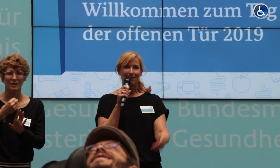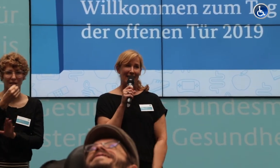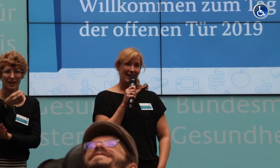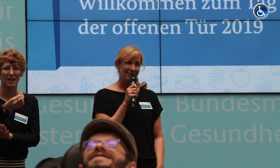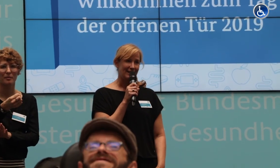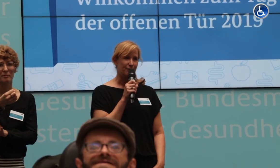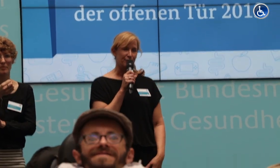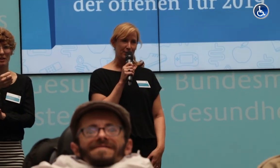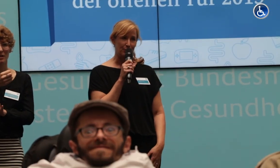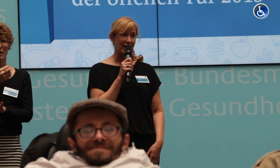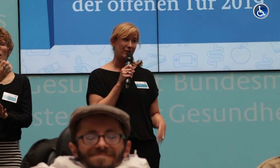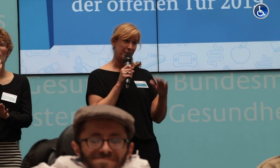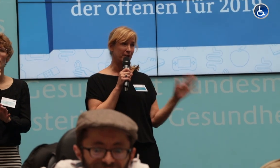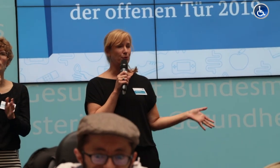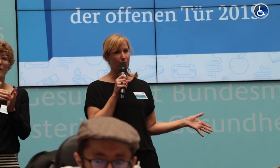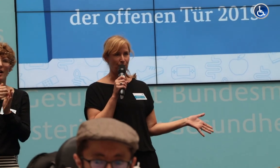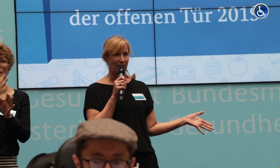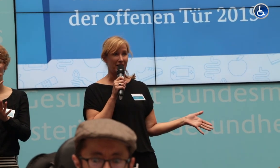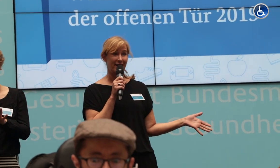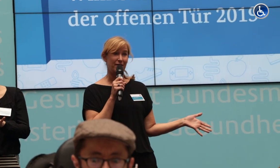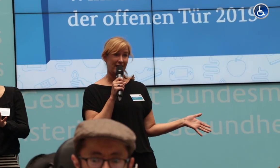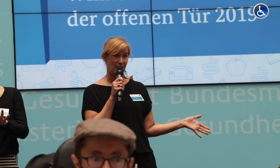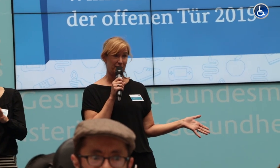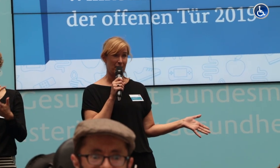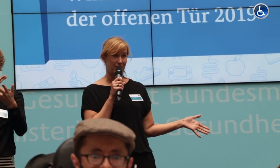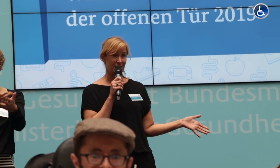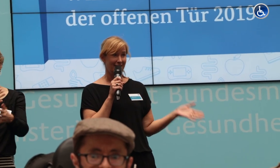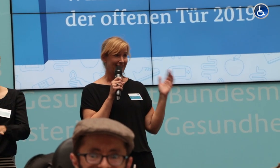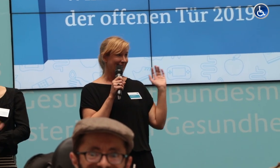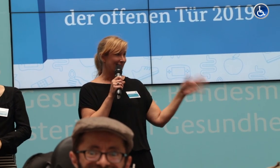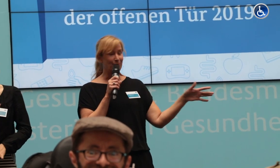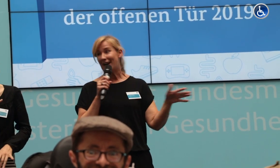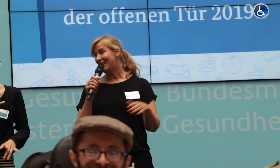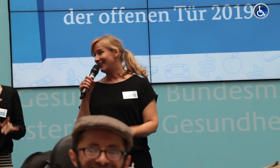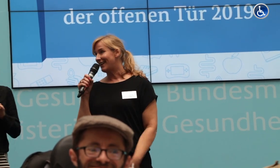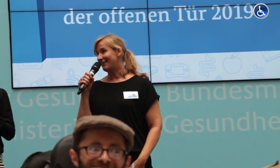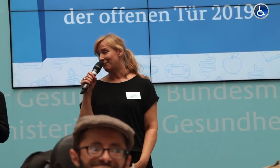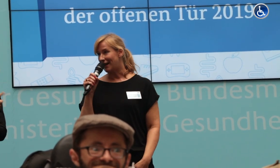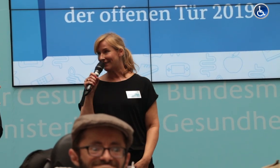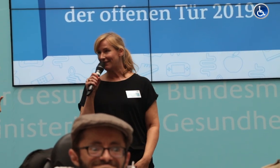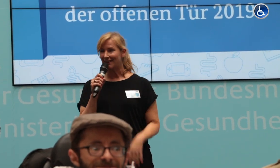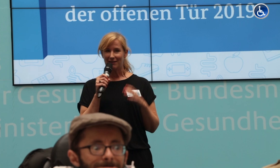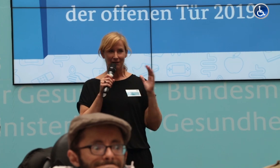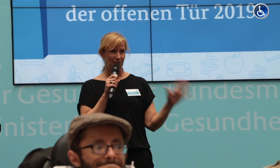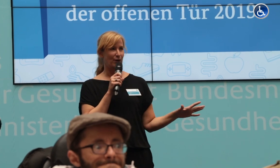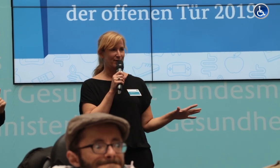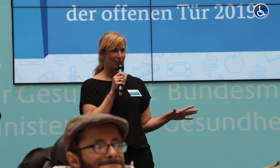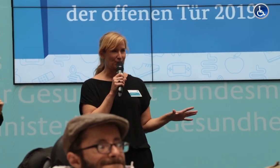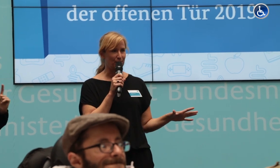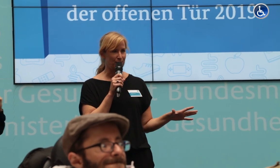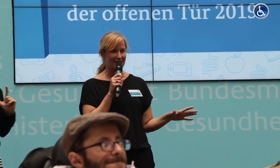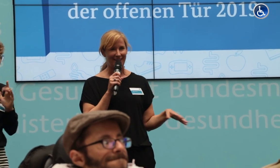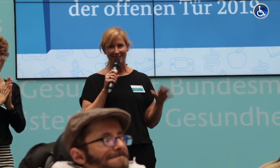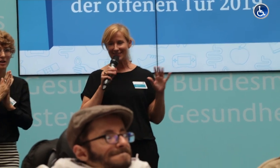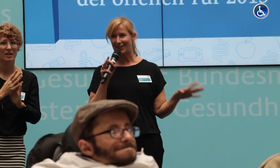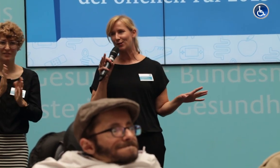Ich wollte Ihnen aber gerne weiter unter den Mund geben. haben die Kinderwarten auf die Maus, die Kinderwarten auf die Maus. Wir wollen uns